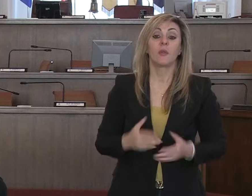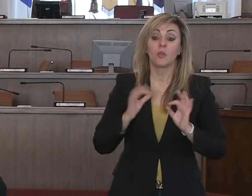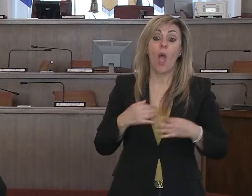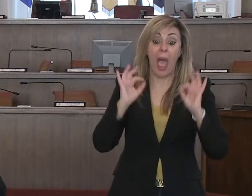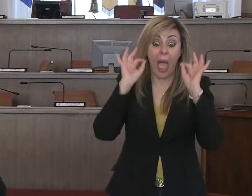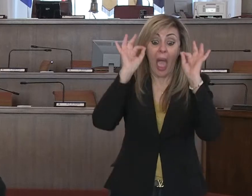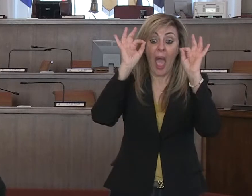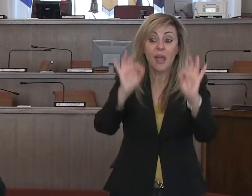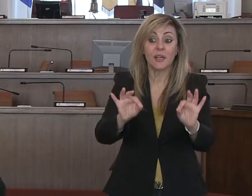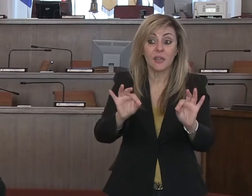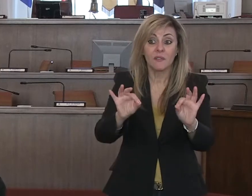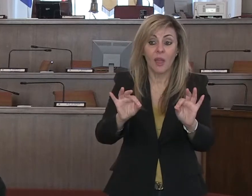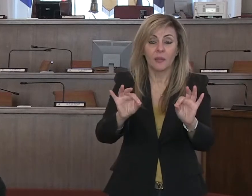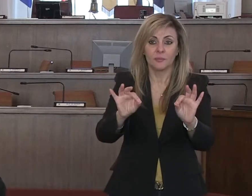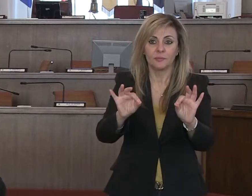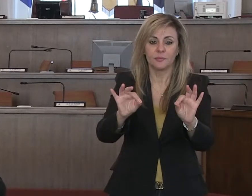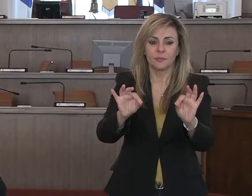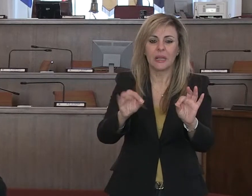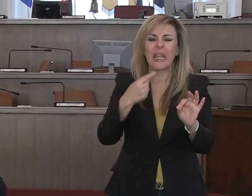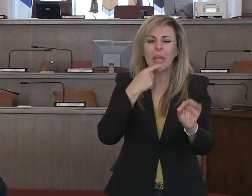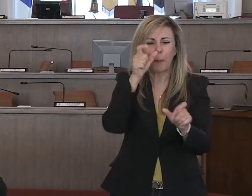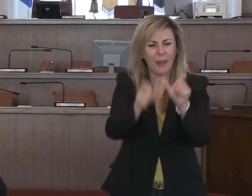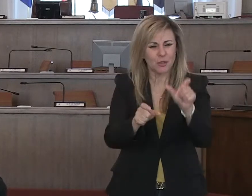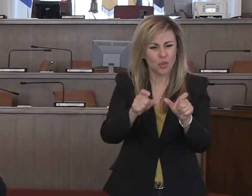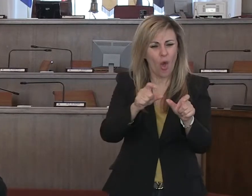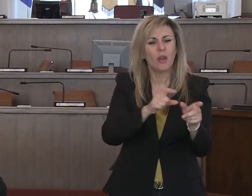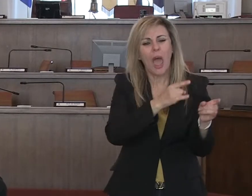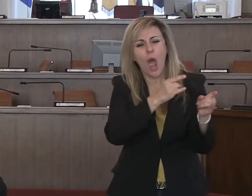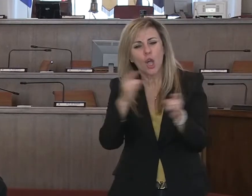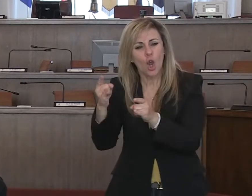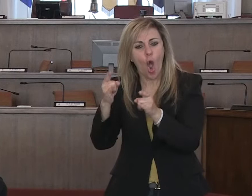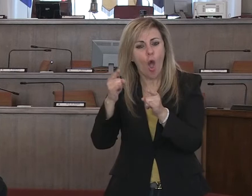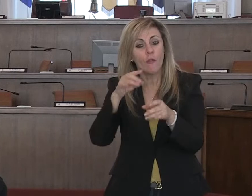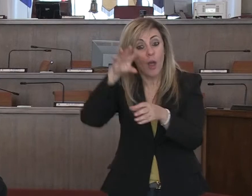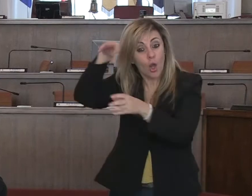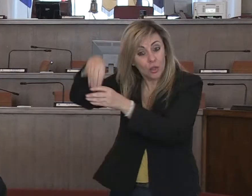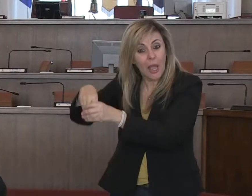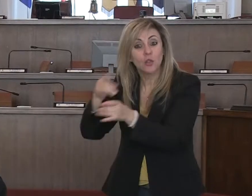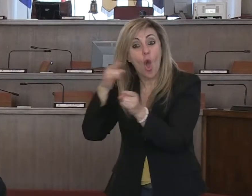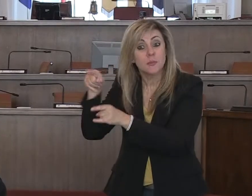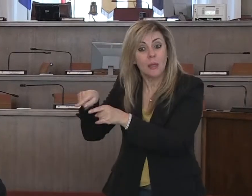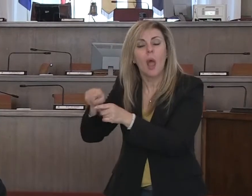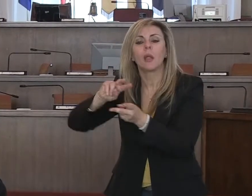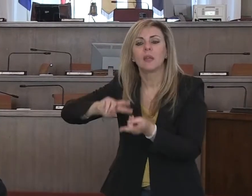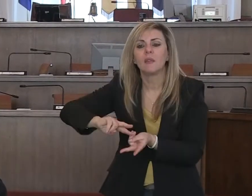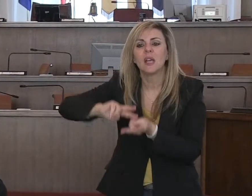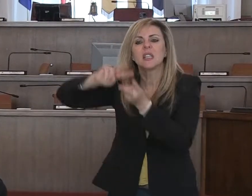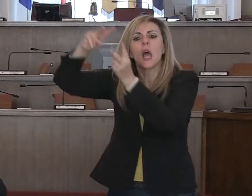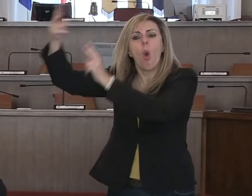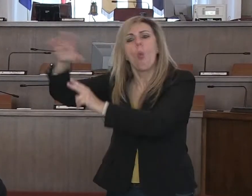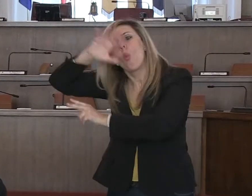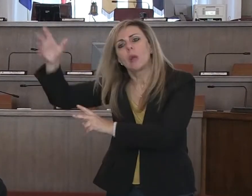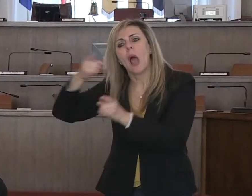punto che il paziente ricoverato in ospedale potrà essere tranquillamente spostato presso un altro